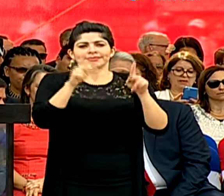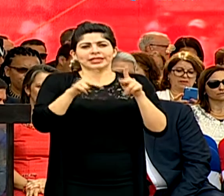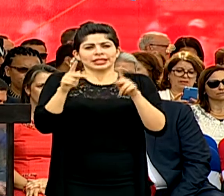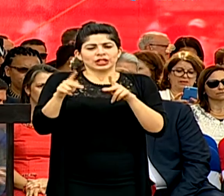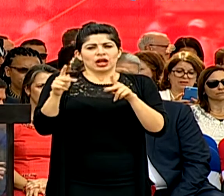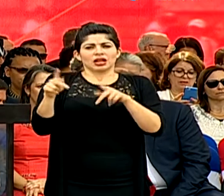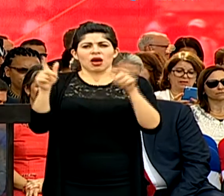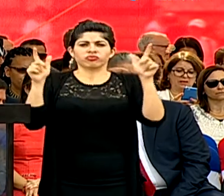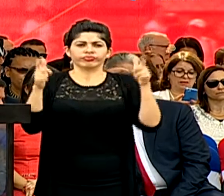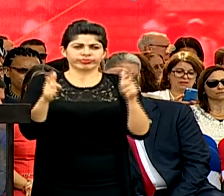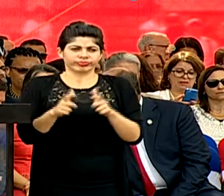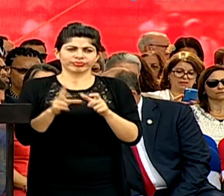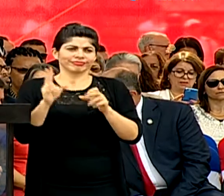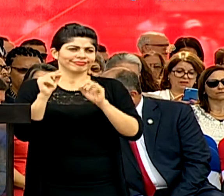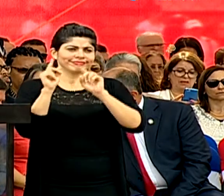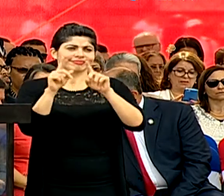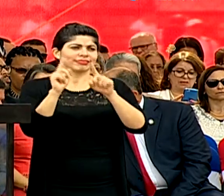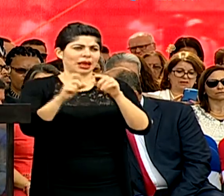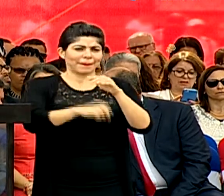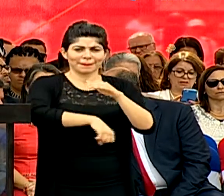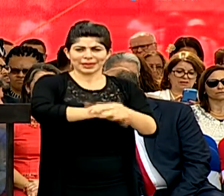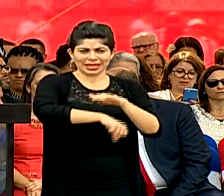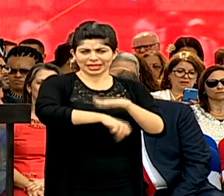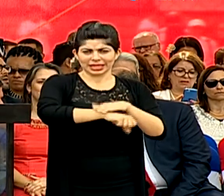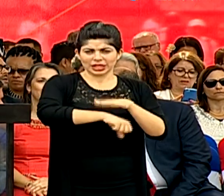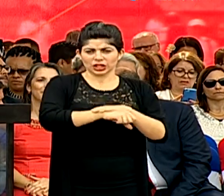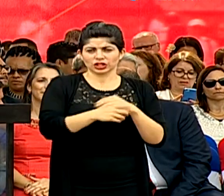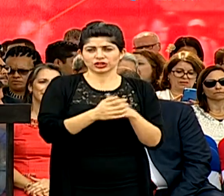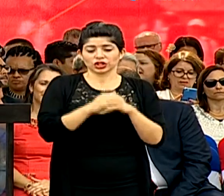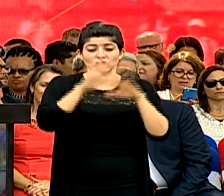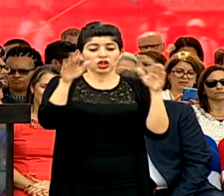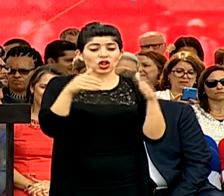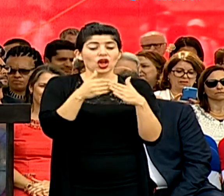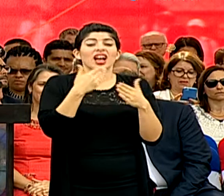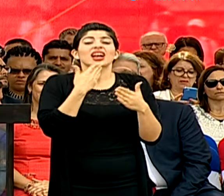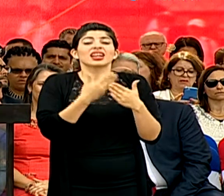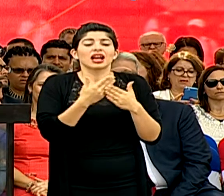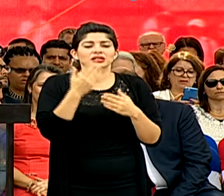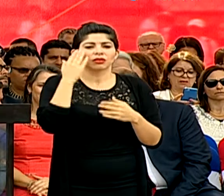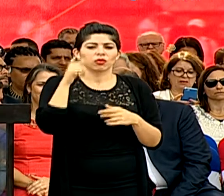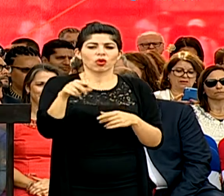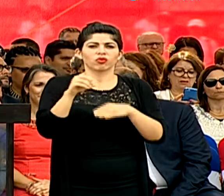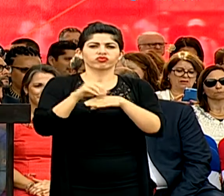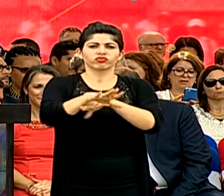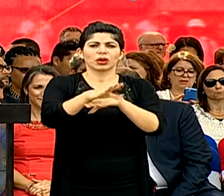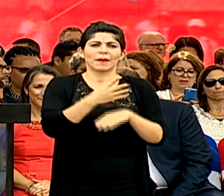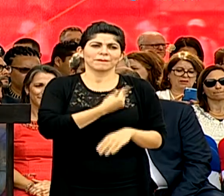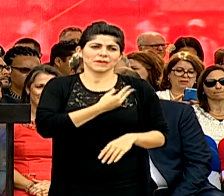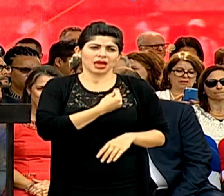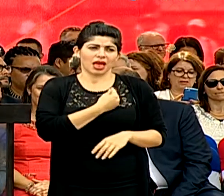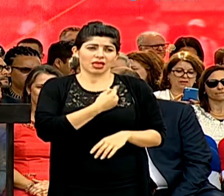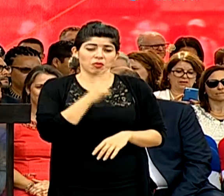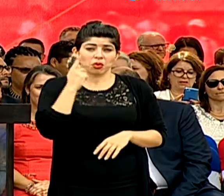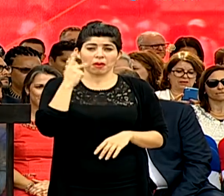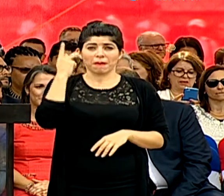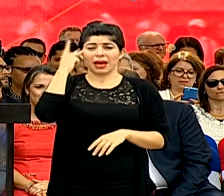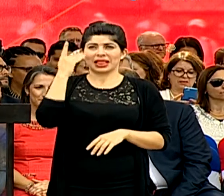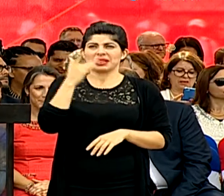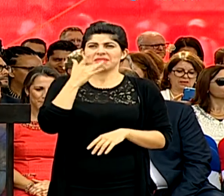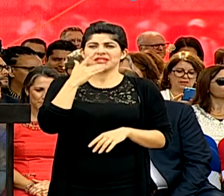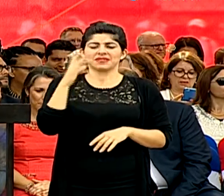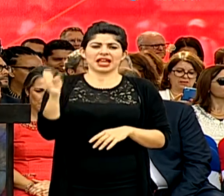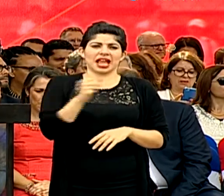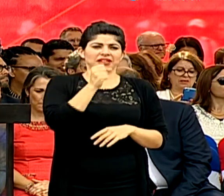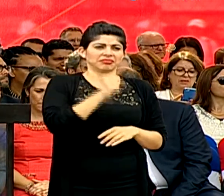para asistir a los partidos. Y todo gracias al miedo que estos grupos causan. Porque un padre de familia prefiere